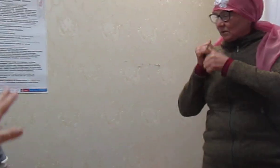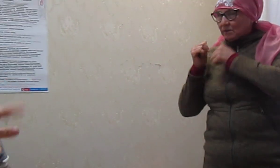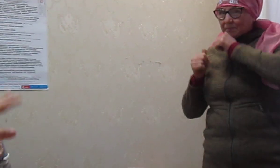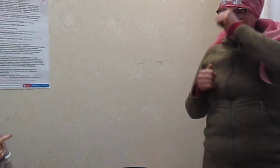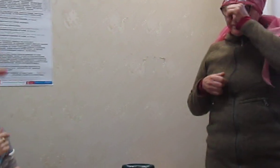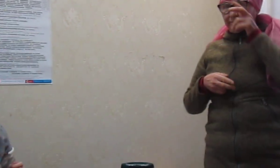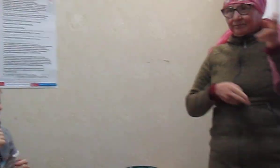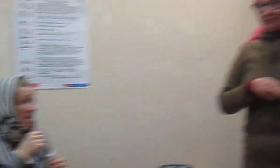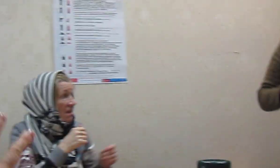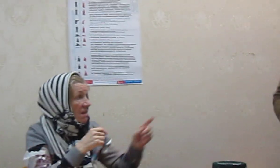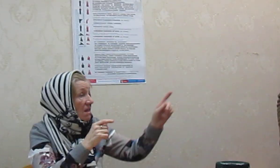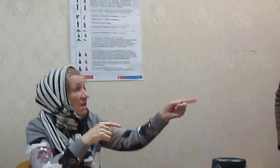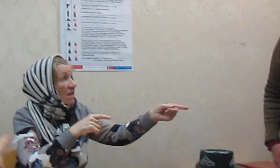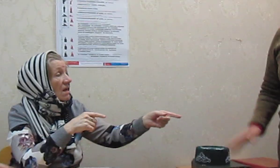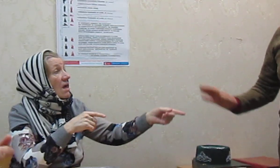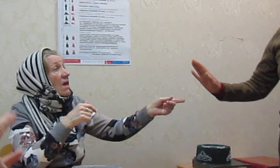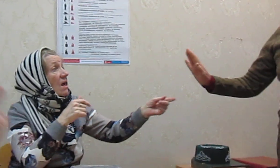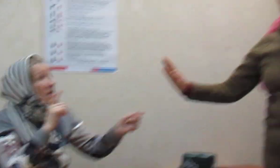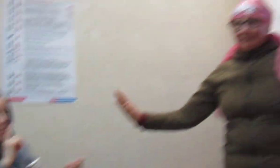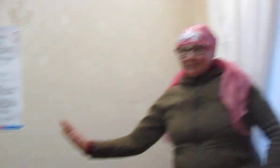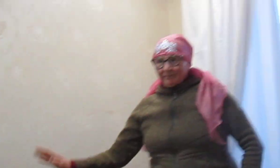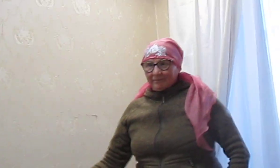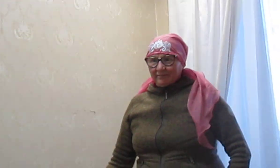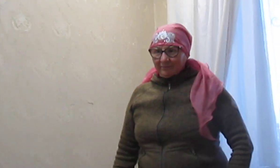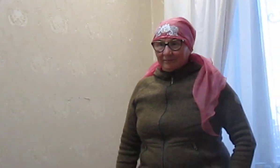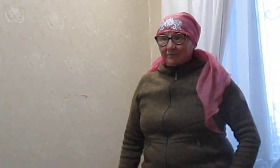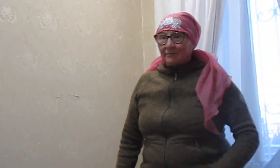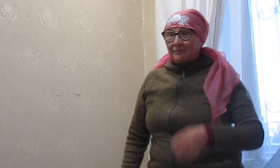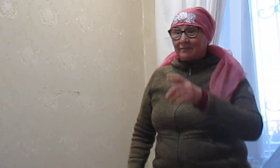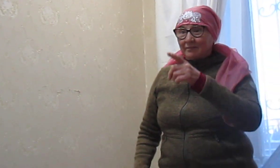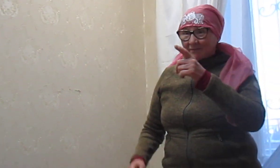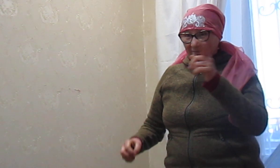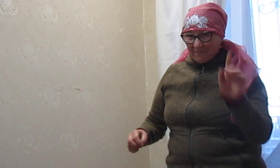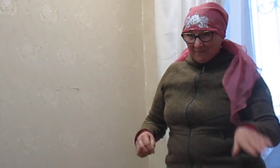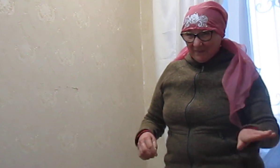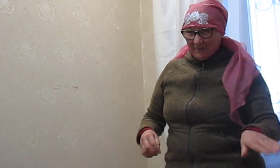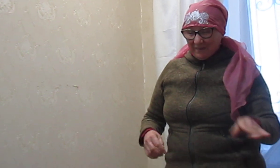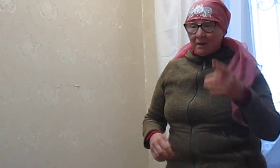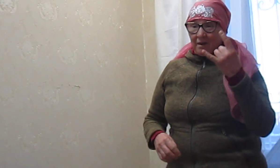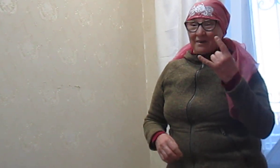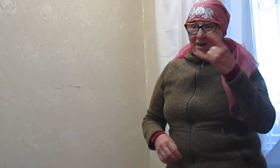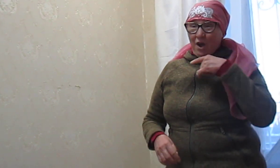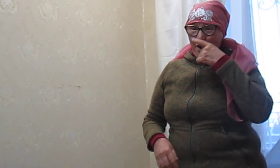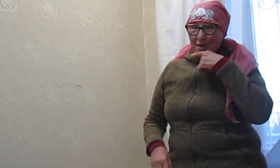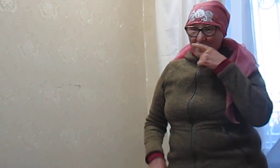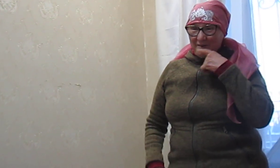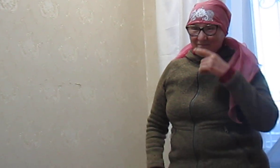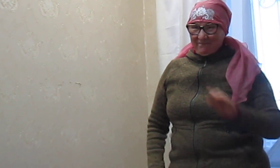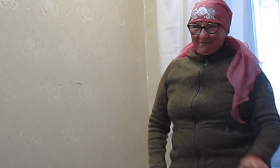А у дочки второй ребенок говорящий? Ах, маленький. Ах, маленький. Продолжение следует...